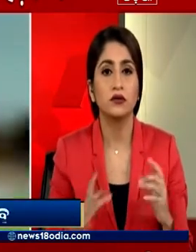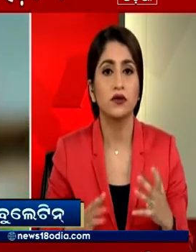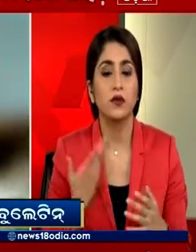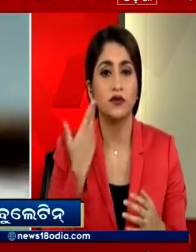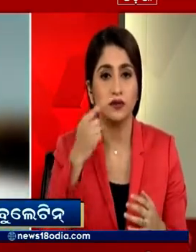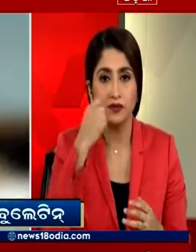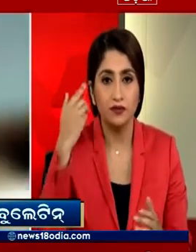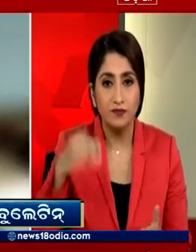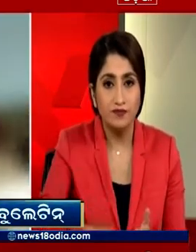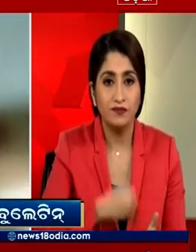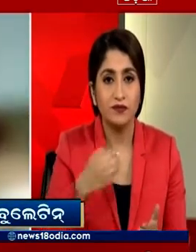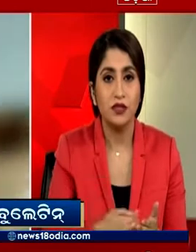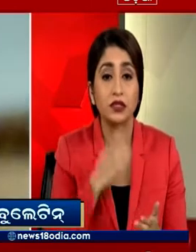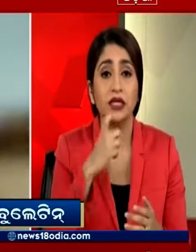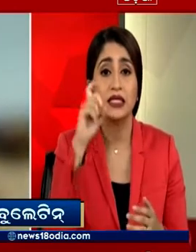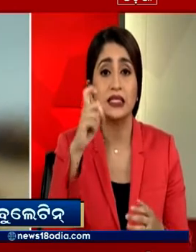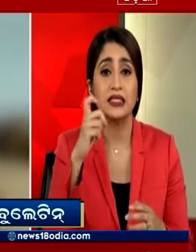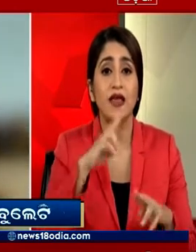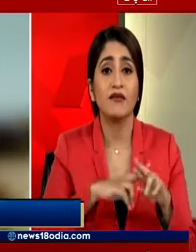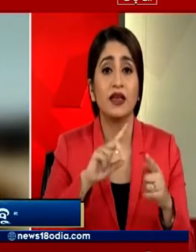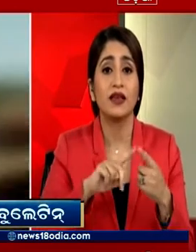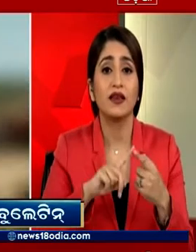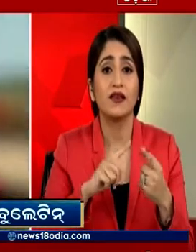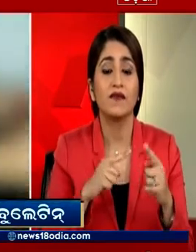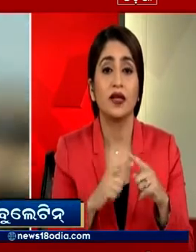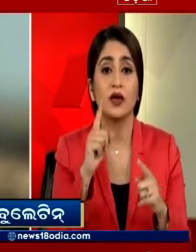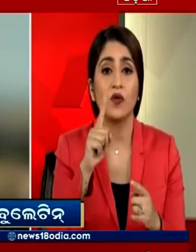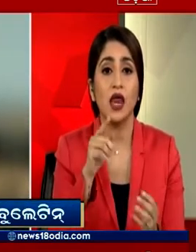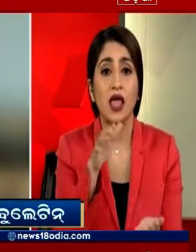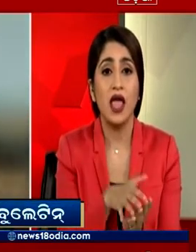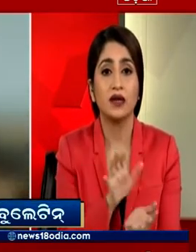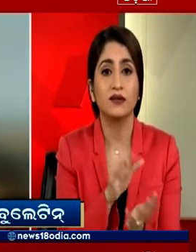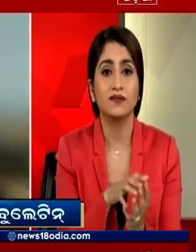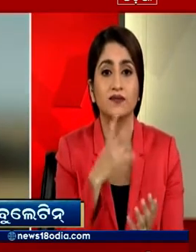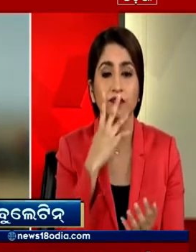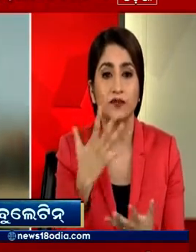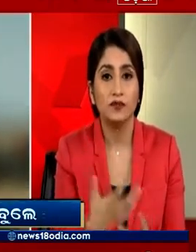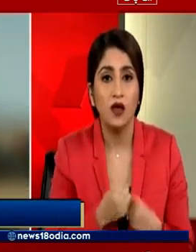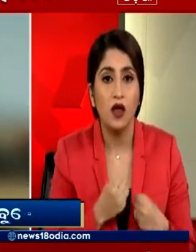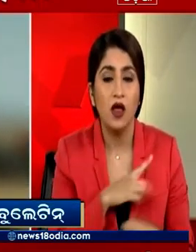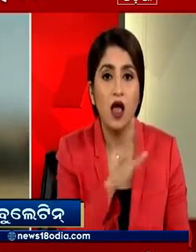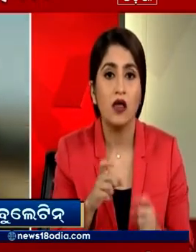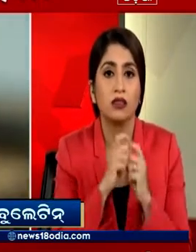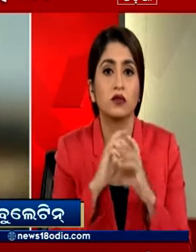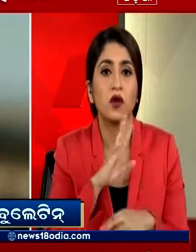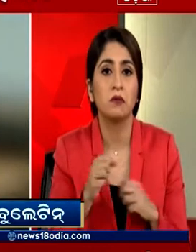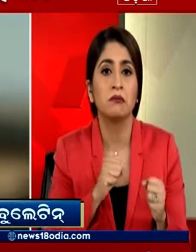में साथ फीट का एक मगरमच नजर आया मगरमच के दिखने से मजदूर वहाँ इधर उधर भागने लगे